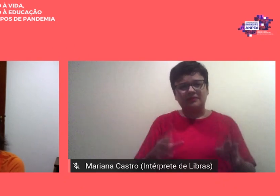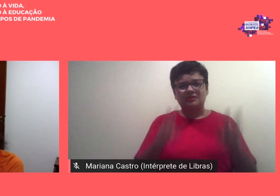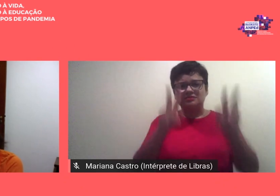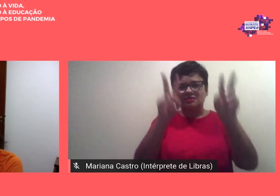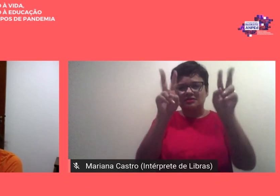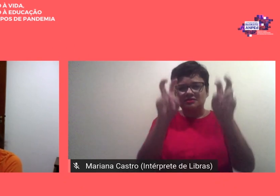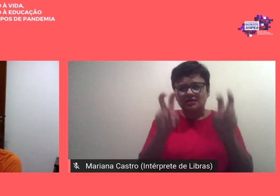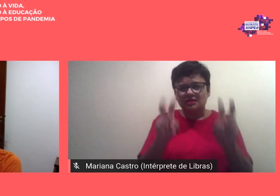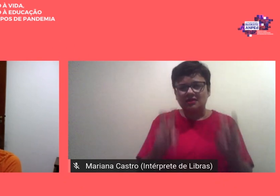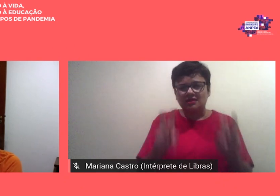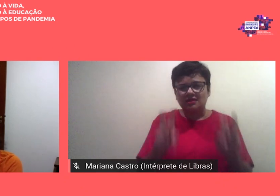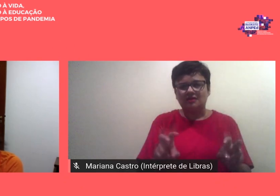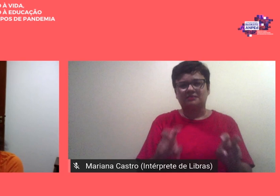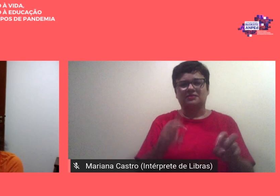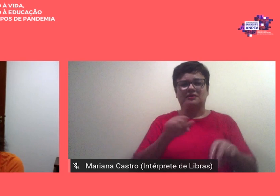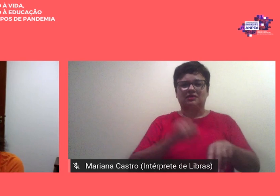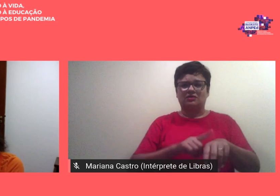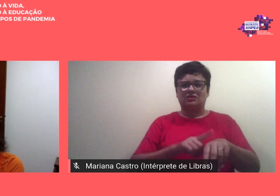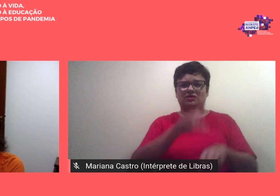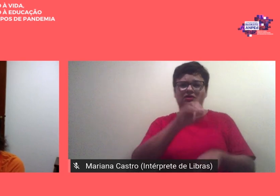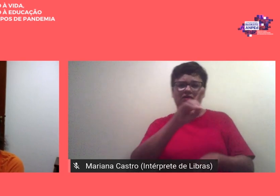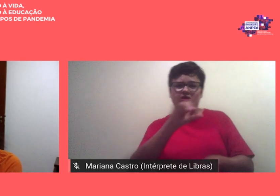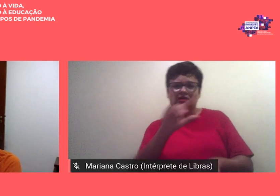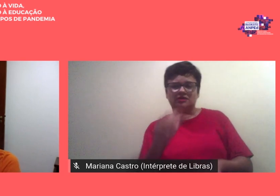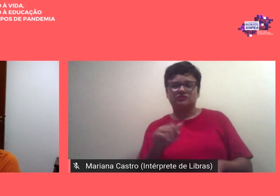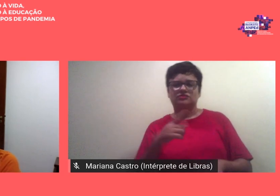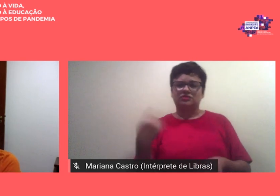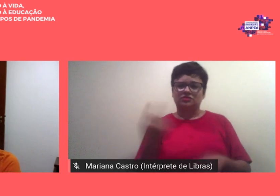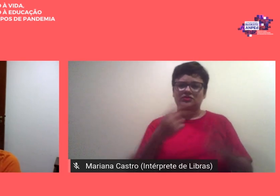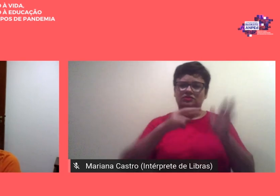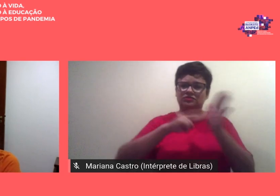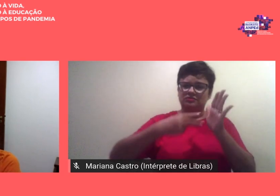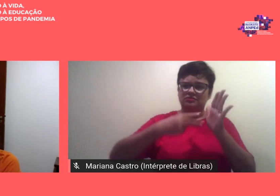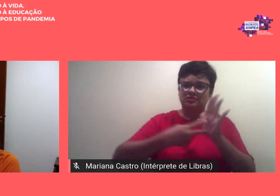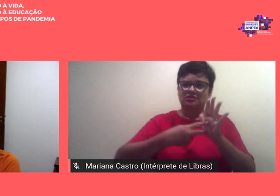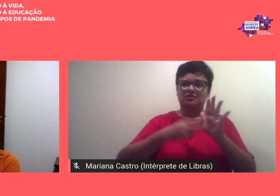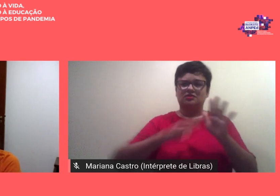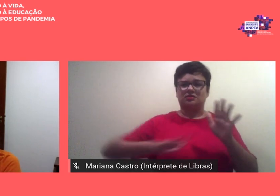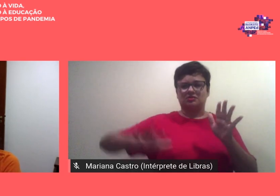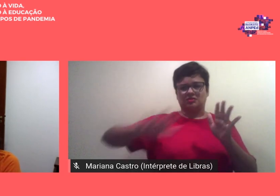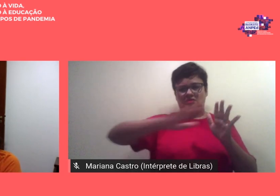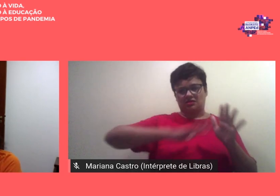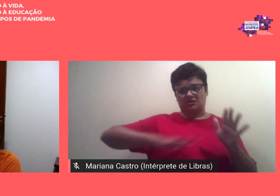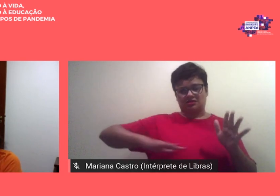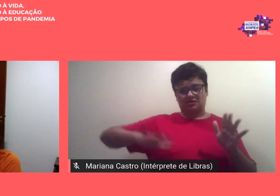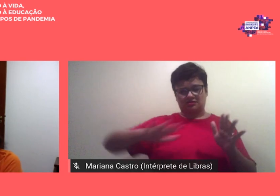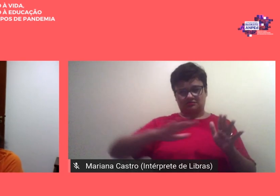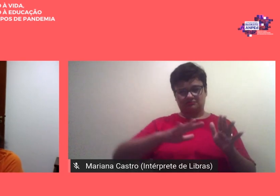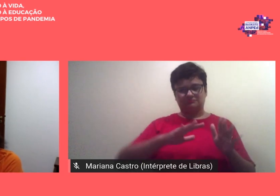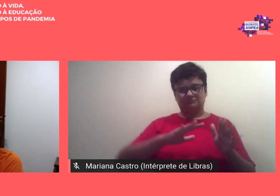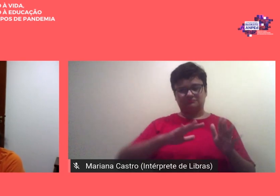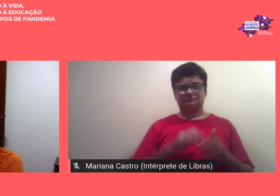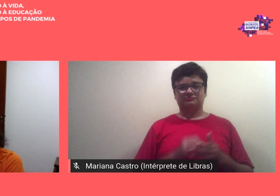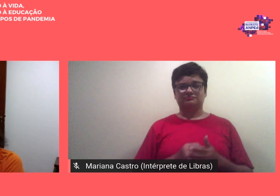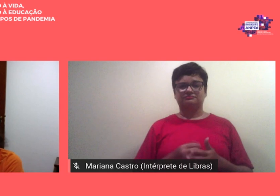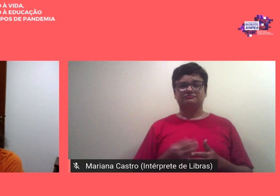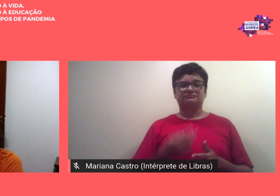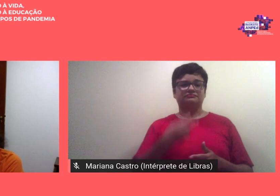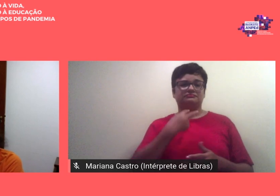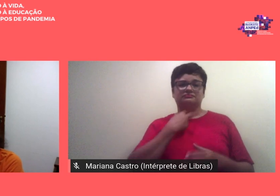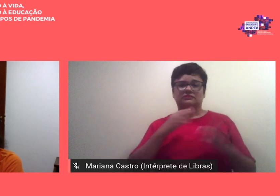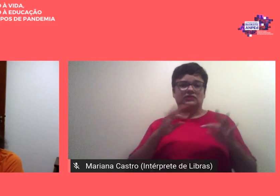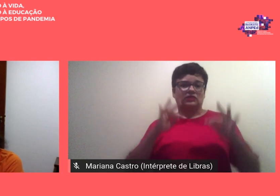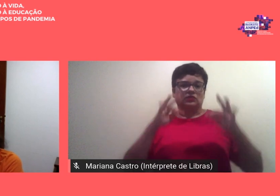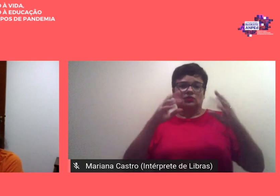estão na ordem do dia e que são significativos para o nosso campo é certo que não foi possível abranger todos os